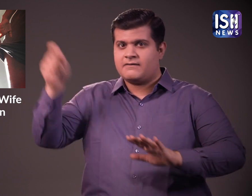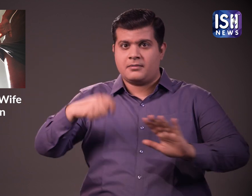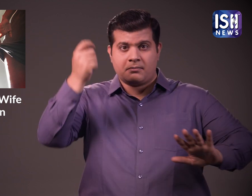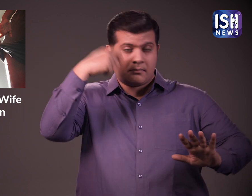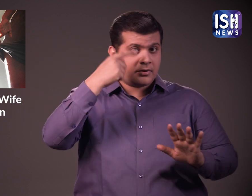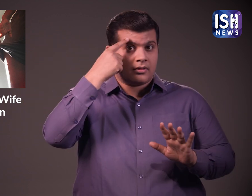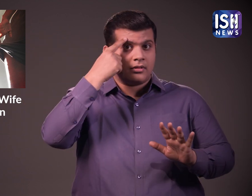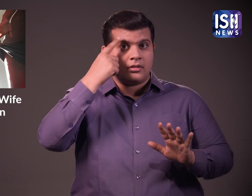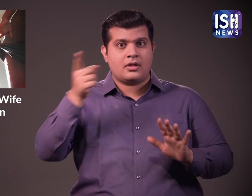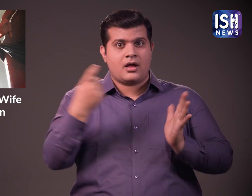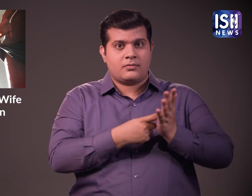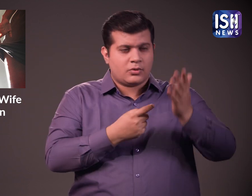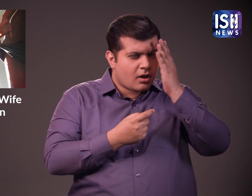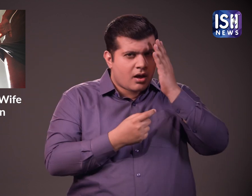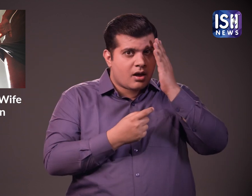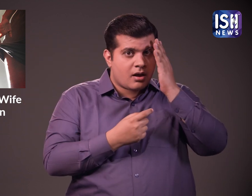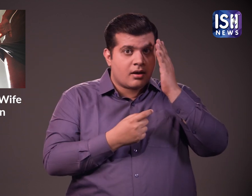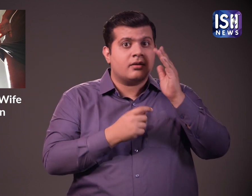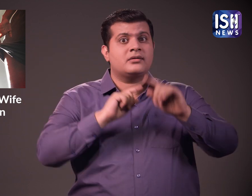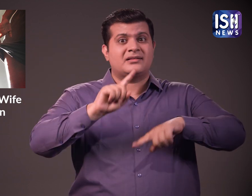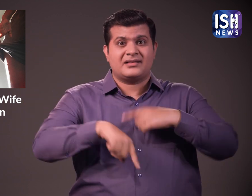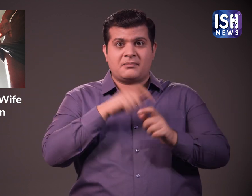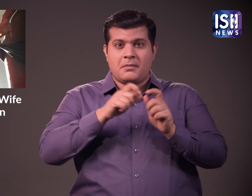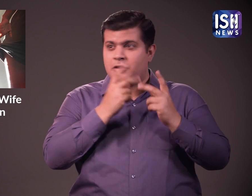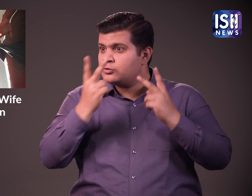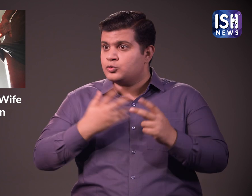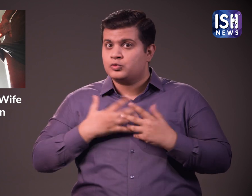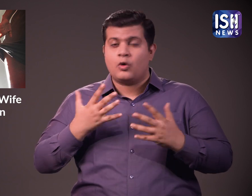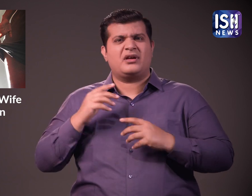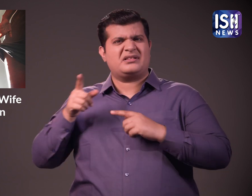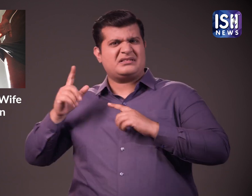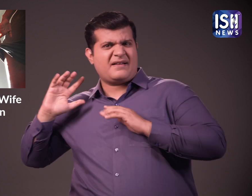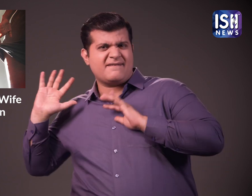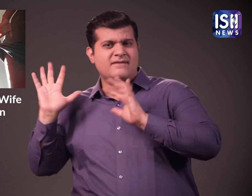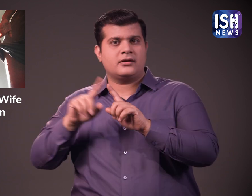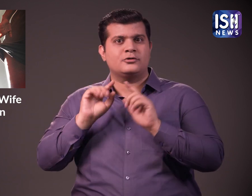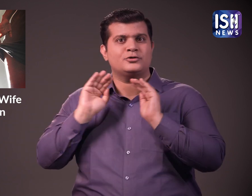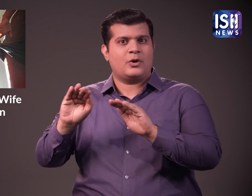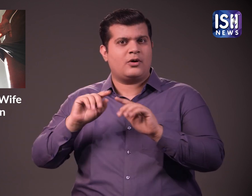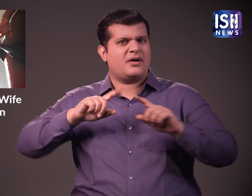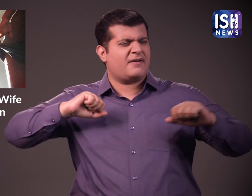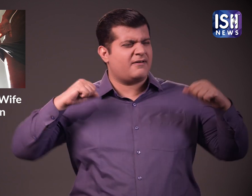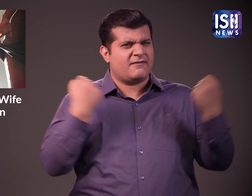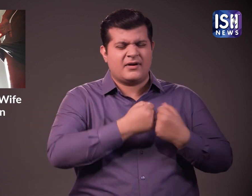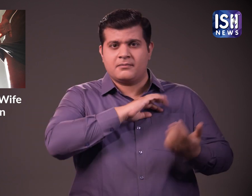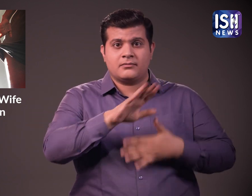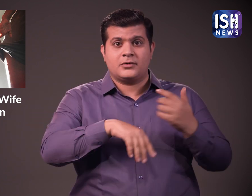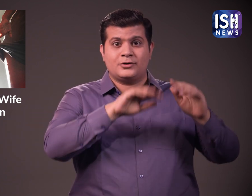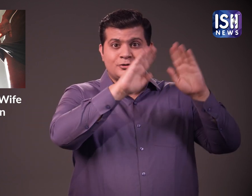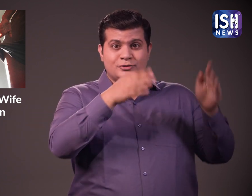रामो का सिर फार दिया पुलिस ने कहा कि आसपास के लोग रामो के समर्थन